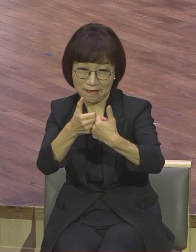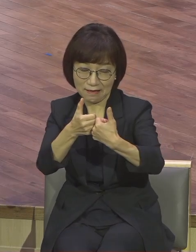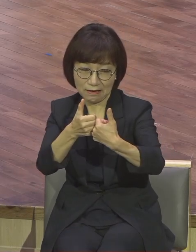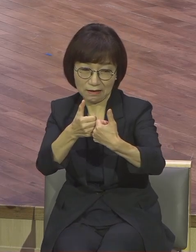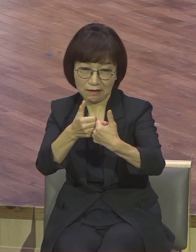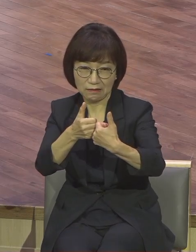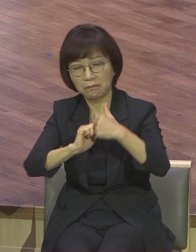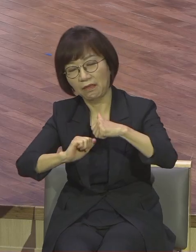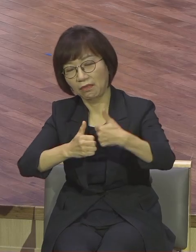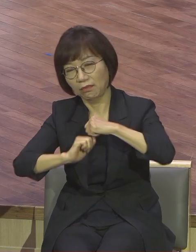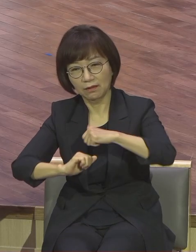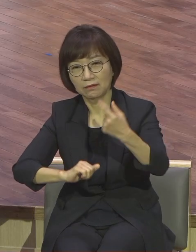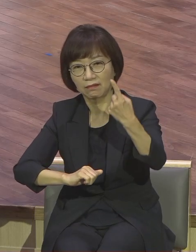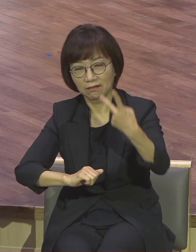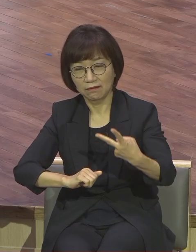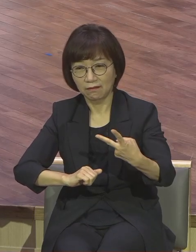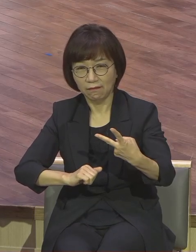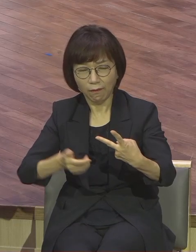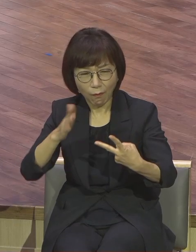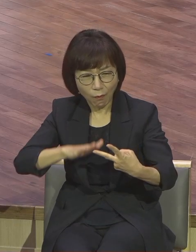태도 그게 문제가 됐어요